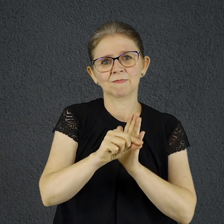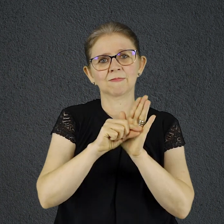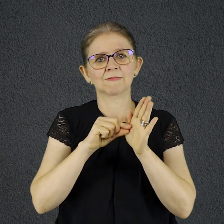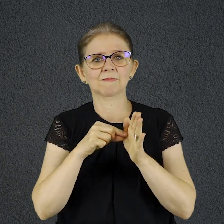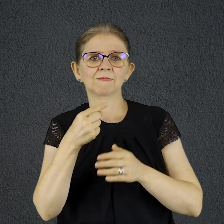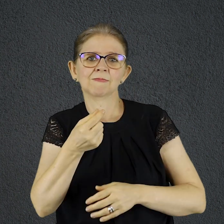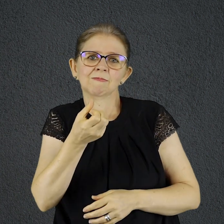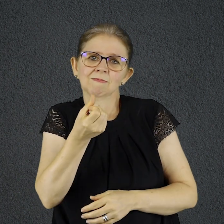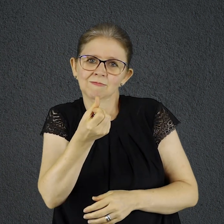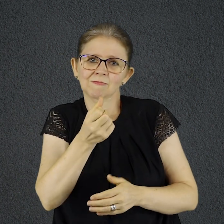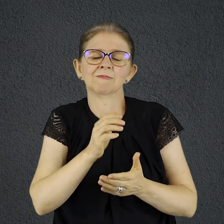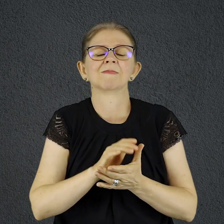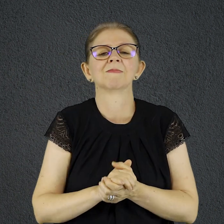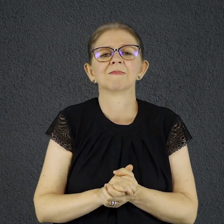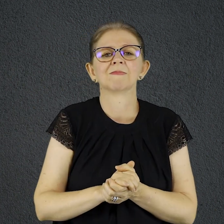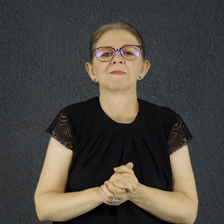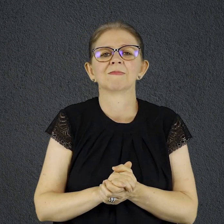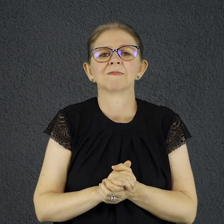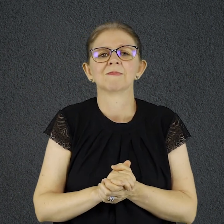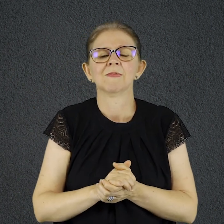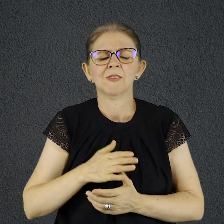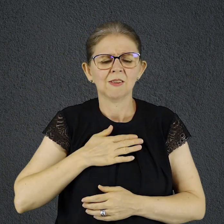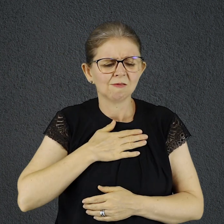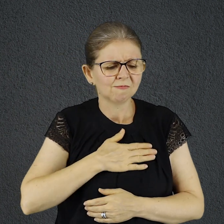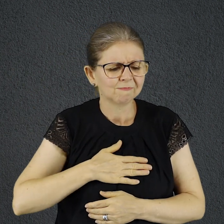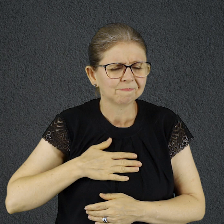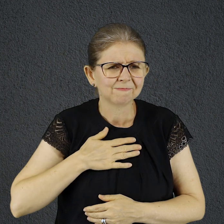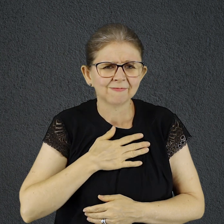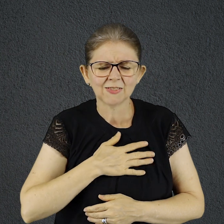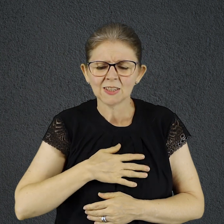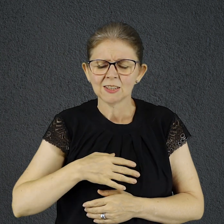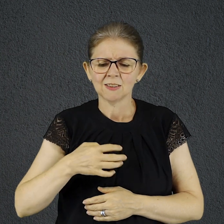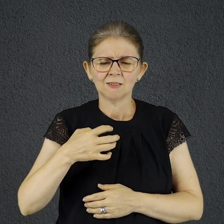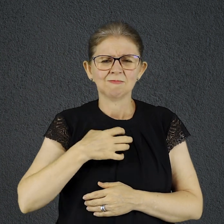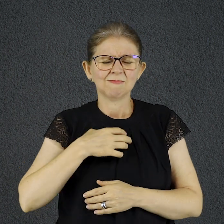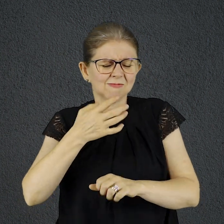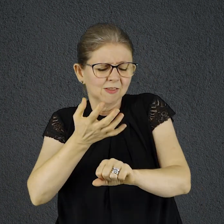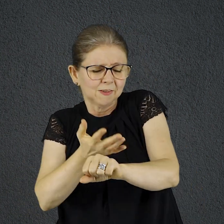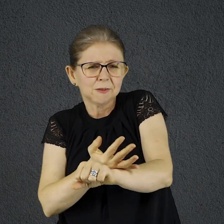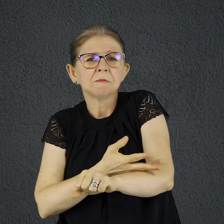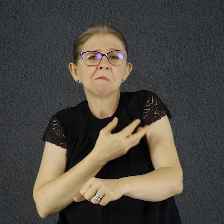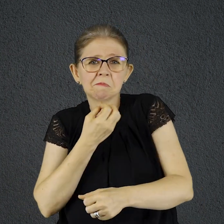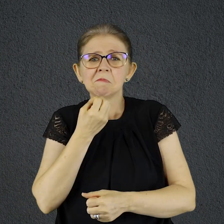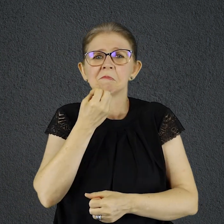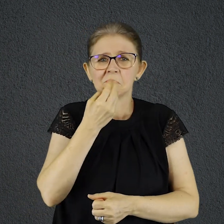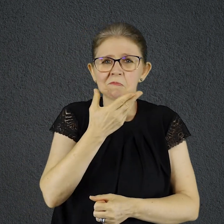O PRAZER É UMA SENSAÇÃO OU EMOÇÃO AGRADÁVEL LIGADA À SATISFAÇÃO DE UMA VONTADE